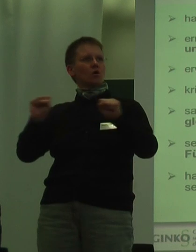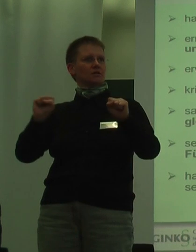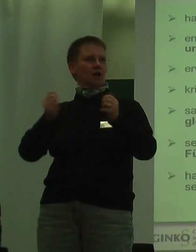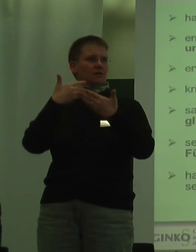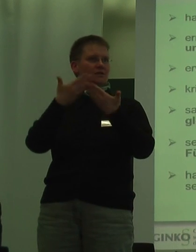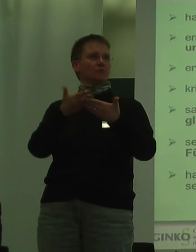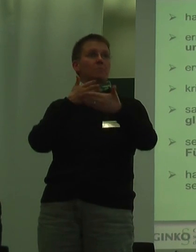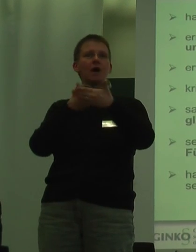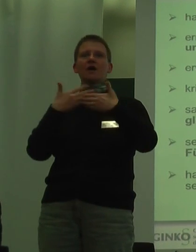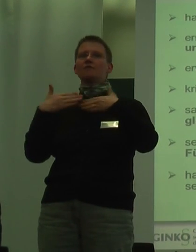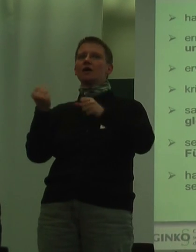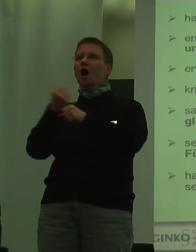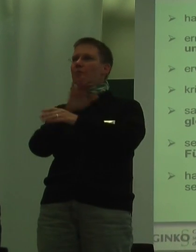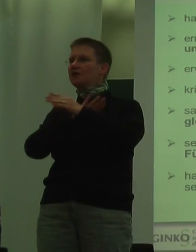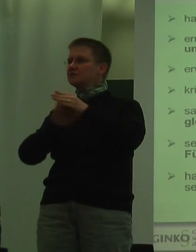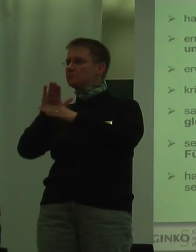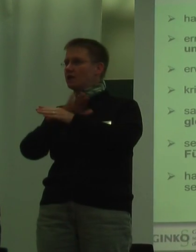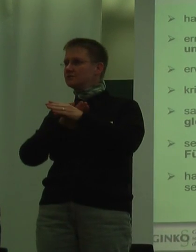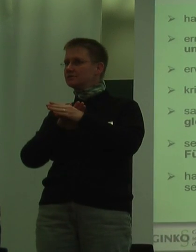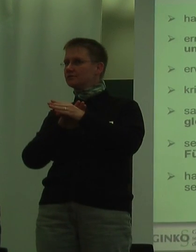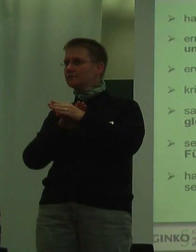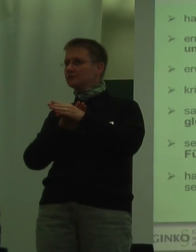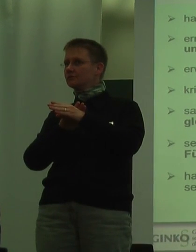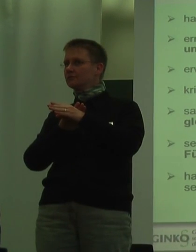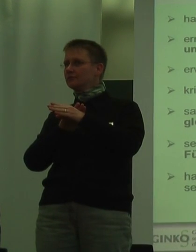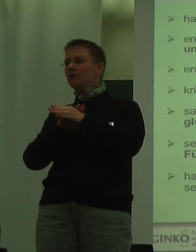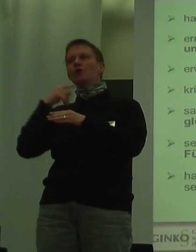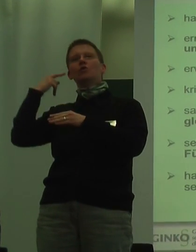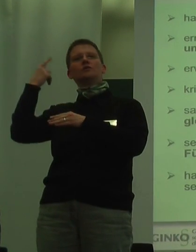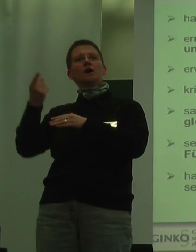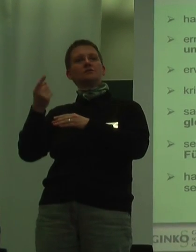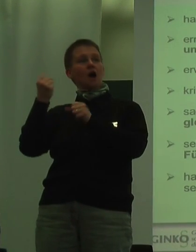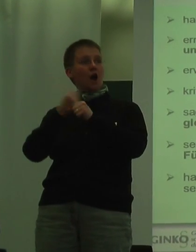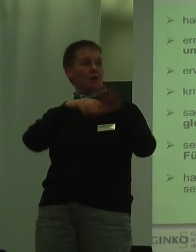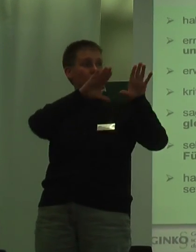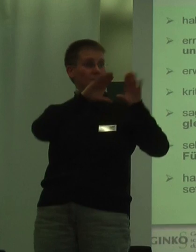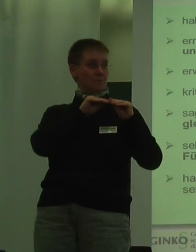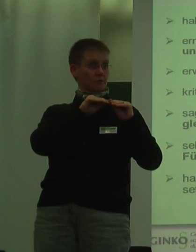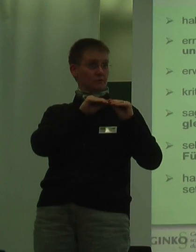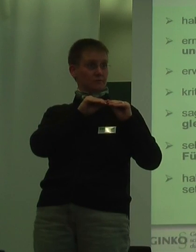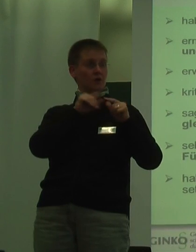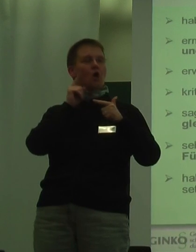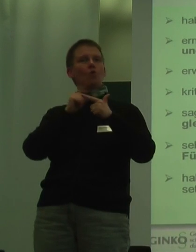barrierefreien Arbeitsplatz zu schaffen, und das sowohl bei den Arbeitnehmern als auch bei den Arbeitgebern.